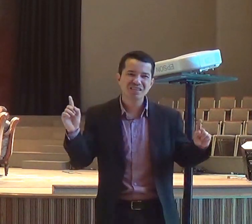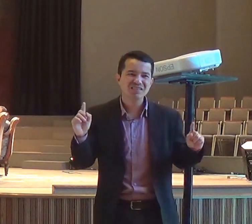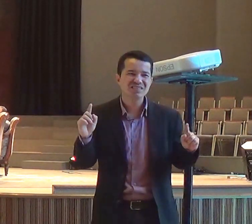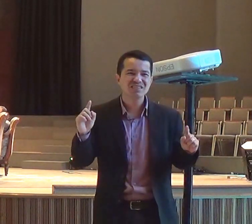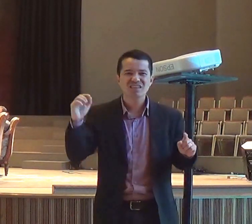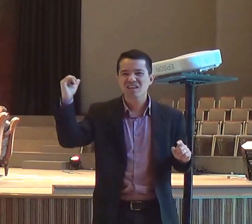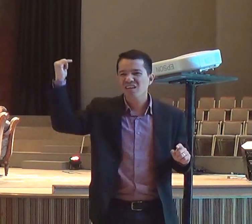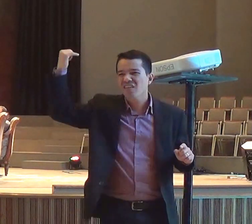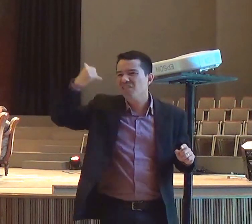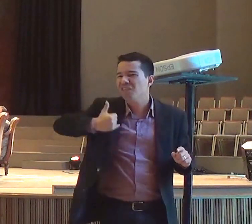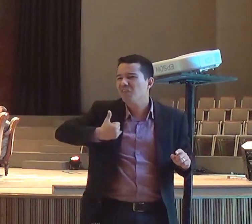a performance,